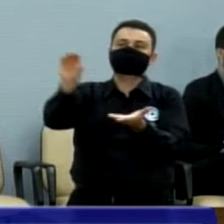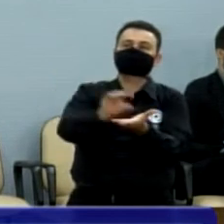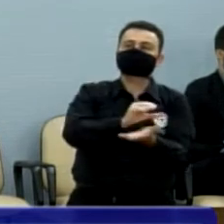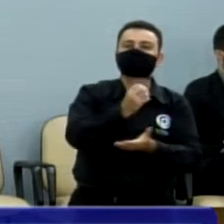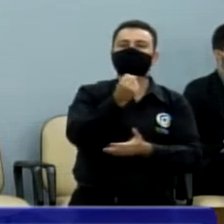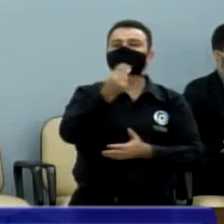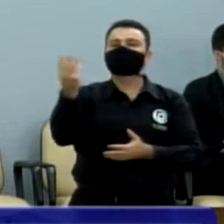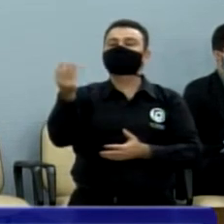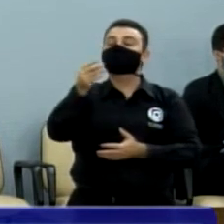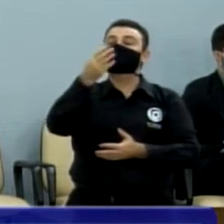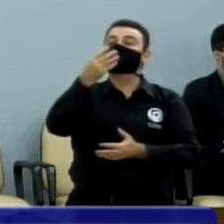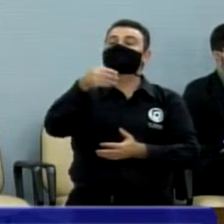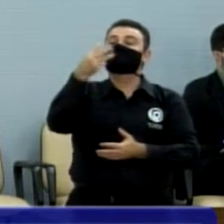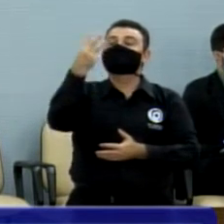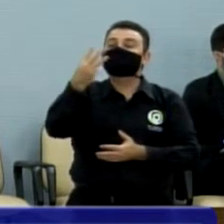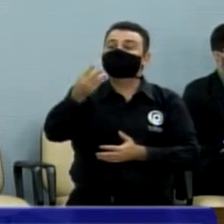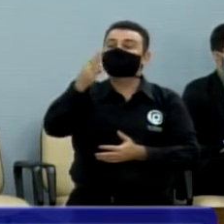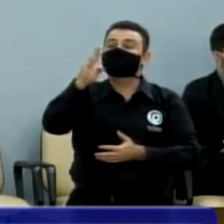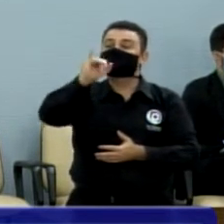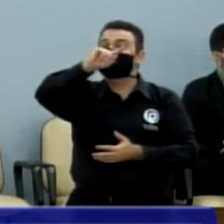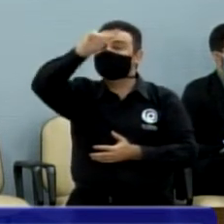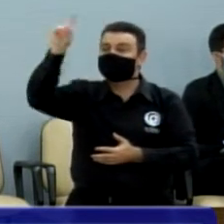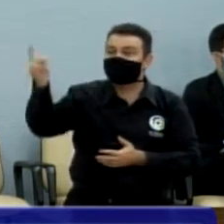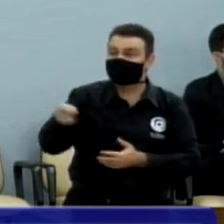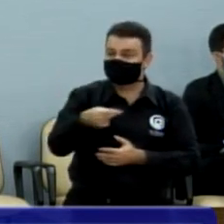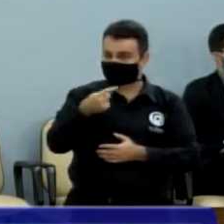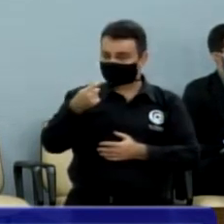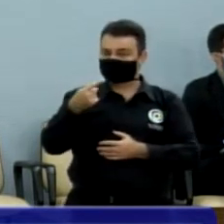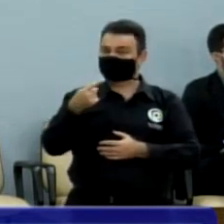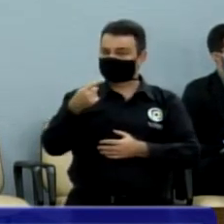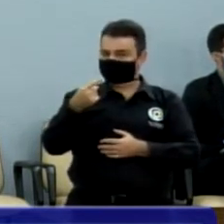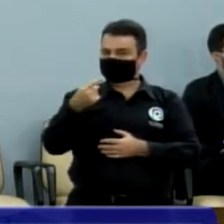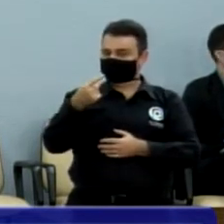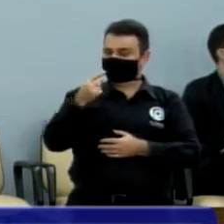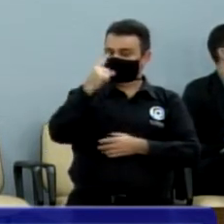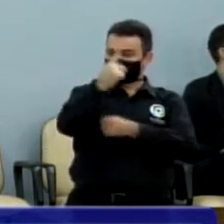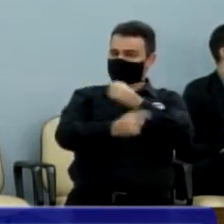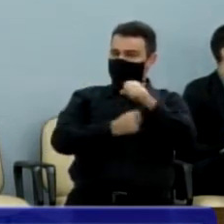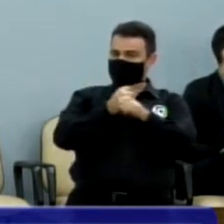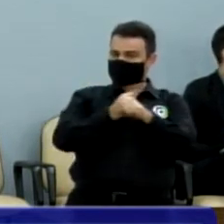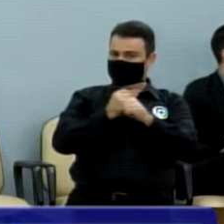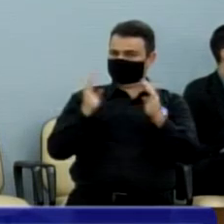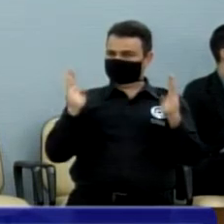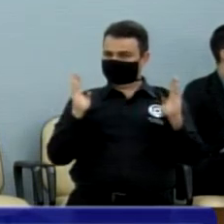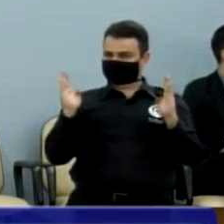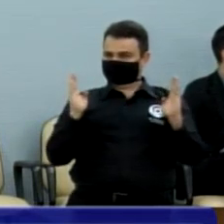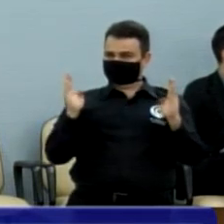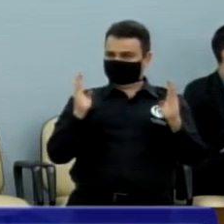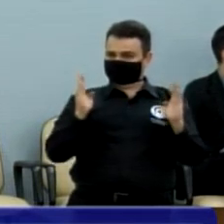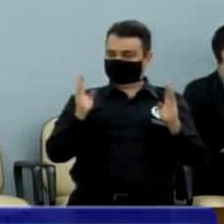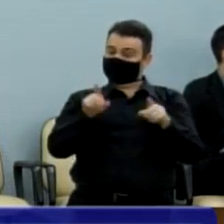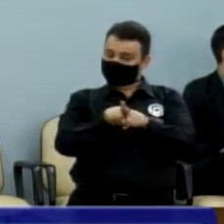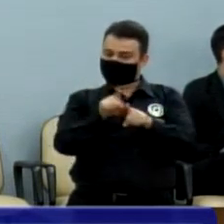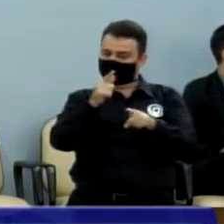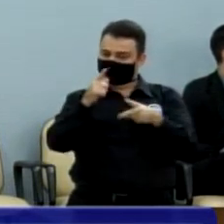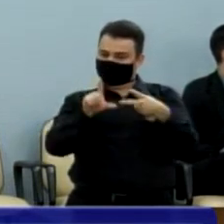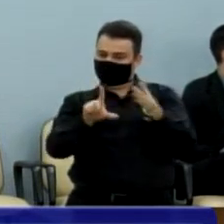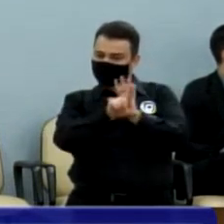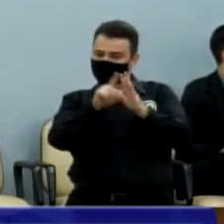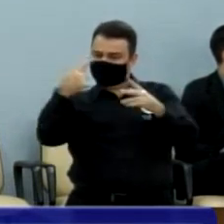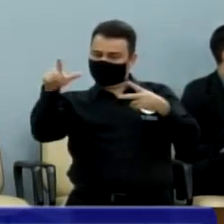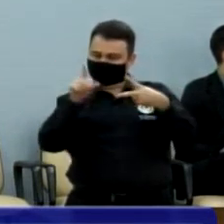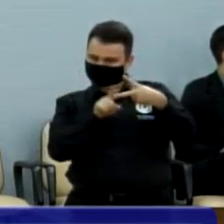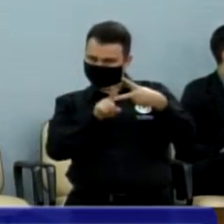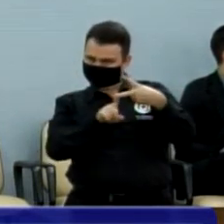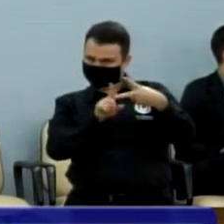por ano. E a lei Paulo Gustavo, mais ou menos isso, para este ano, que para Rio Preto vai dar, o